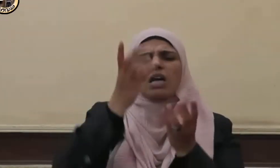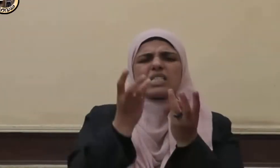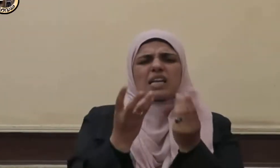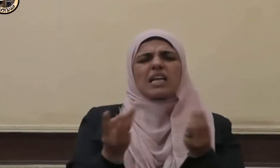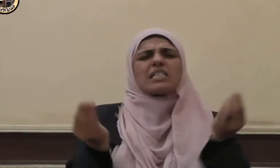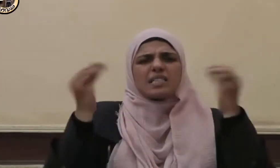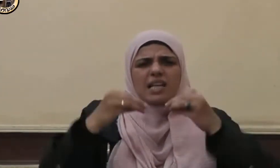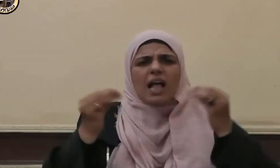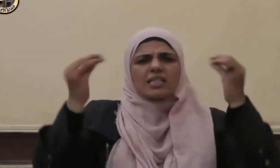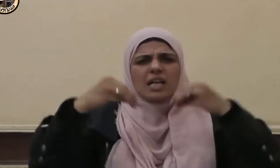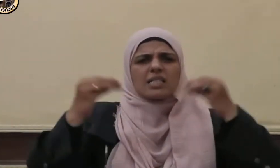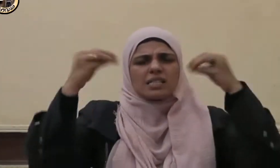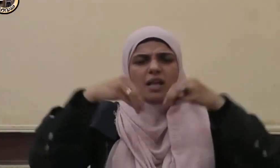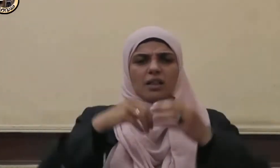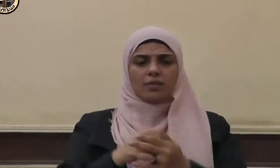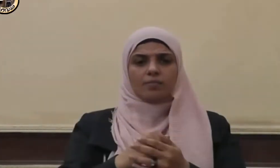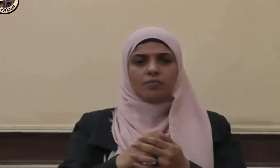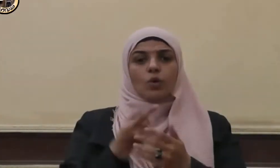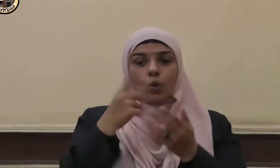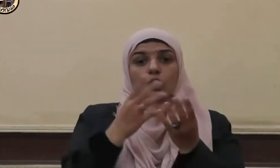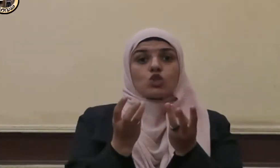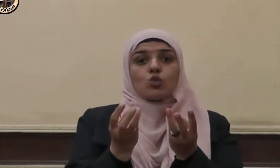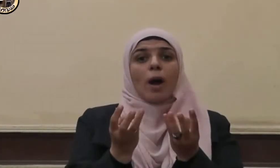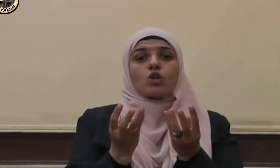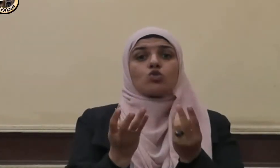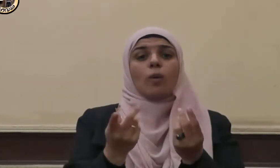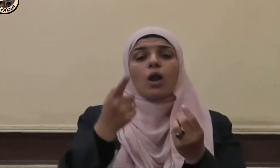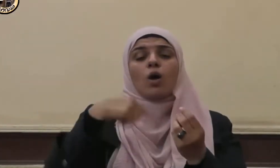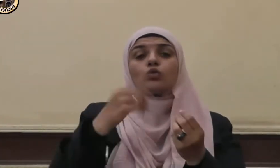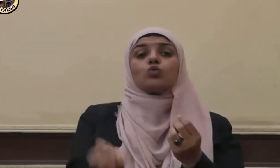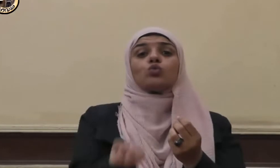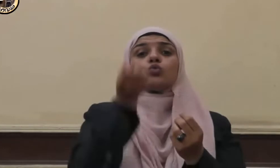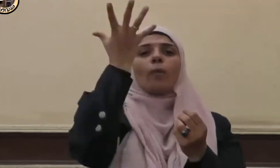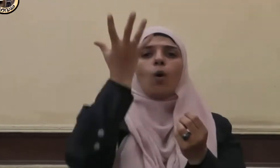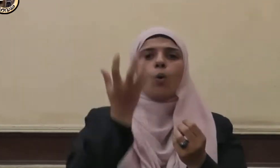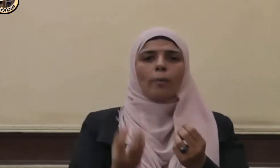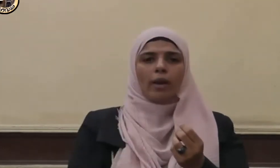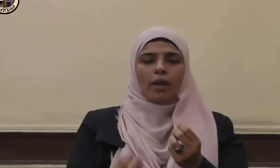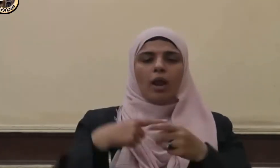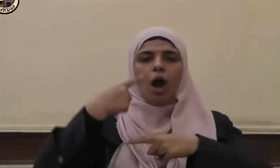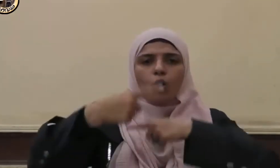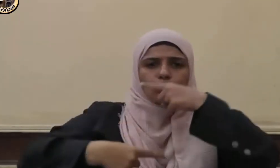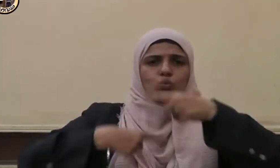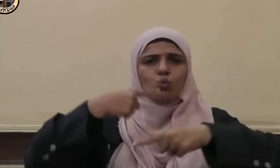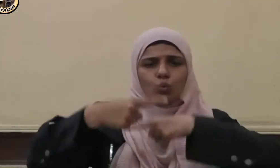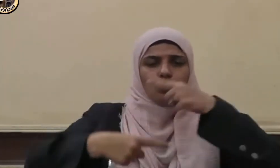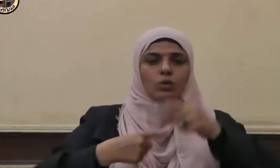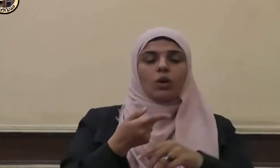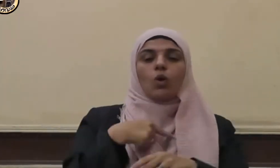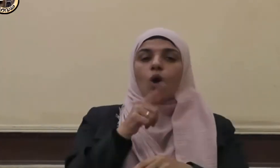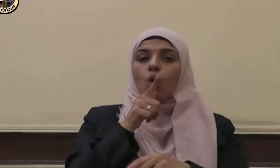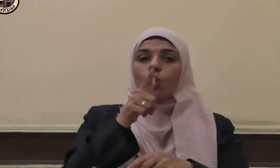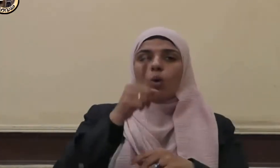كَثِيرًا وَسَتْبِقُوهُ ذُكْرَةً وَأَصِيلًا ويقول جل شهده